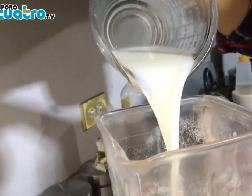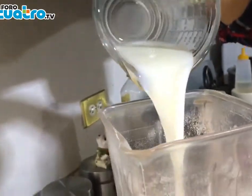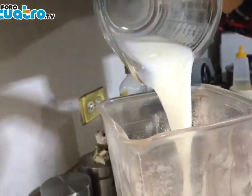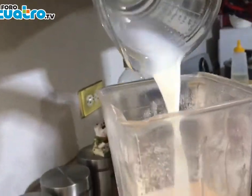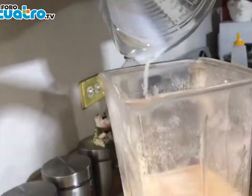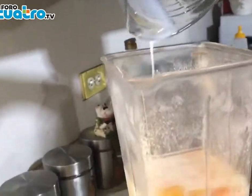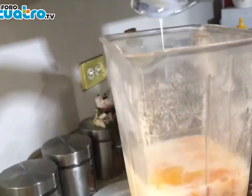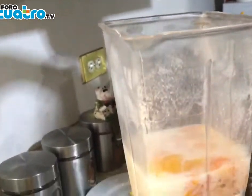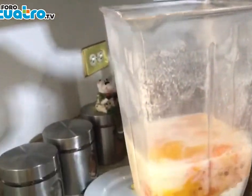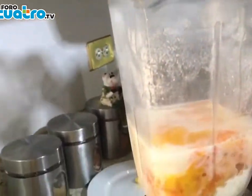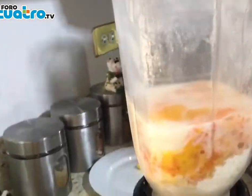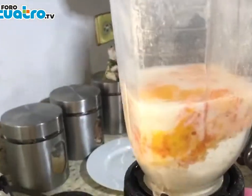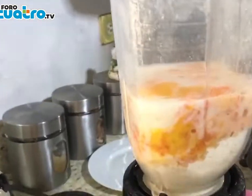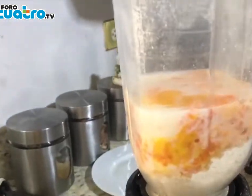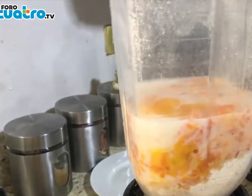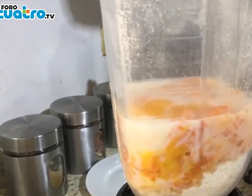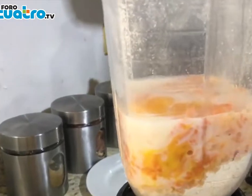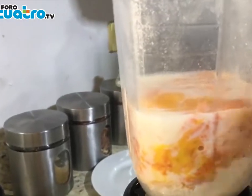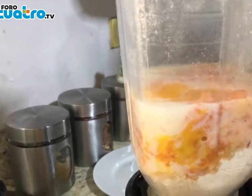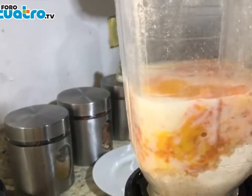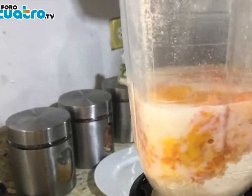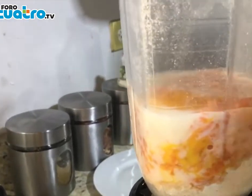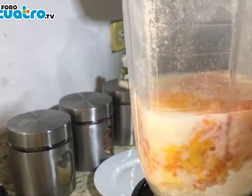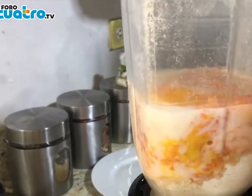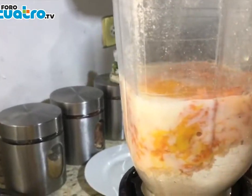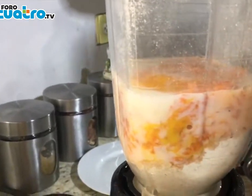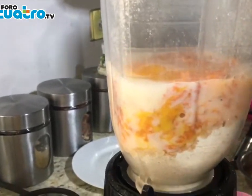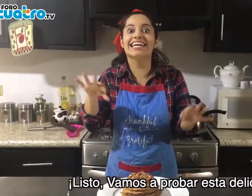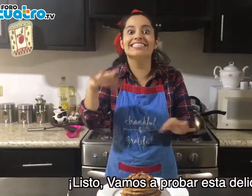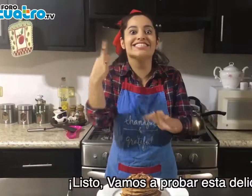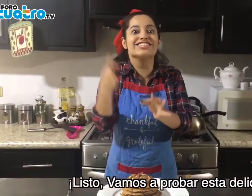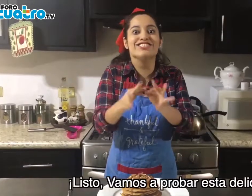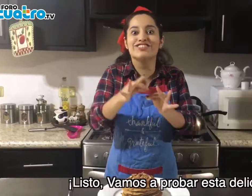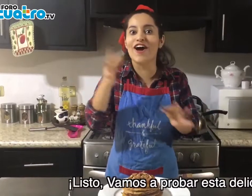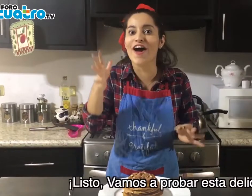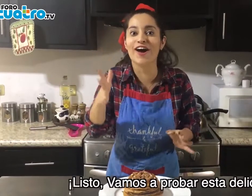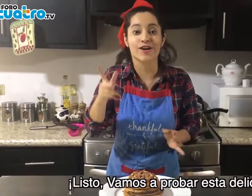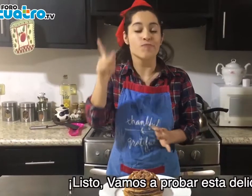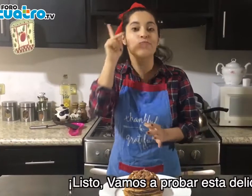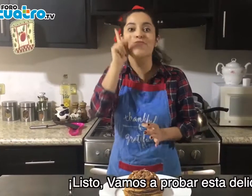ciertas cosas específicas y me empezaban a preguntar, me empezaban a pedir consejos.